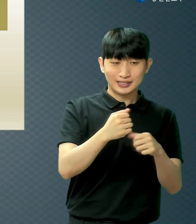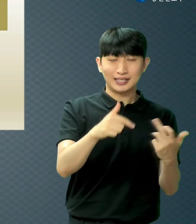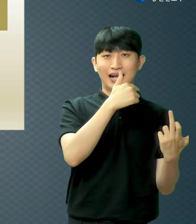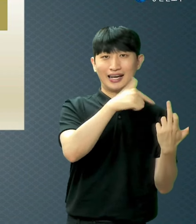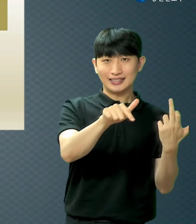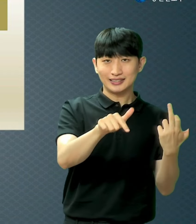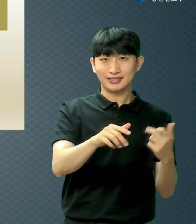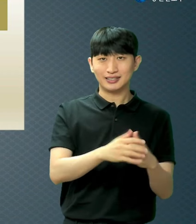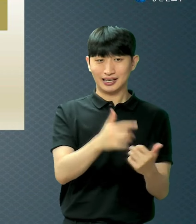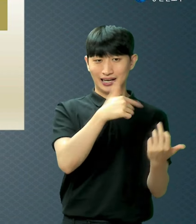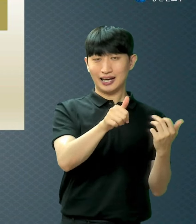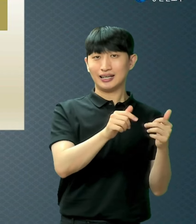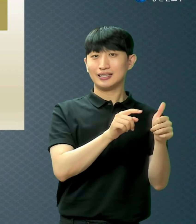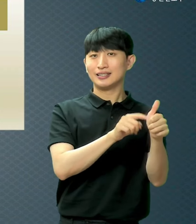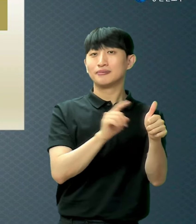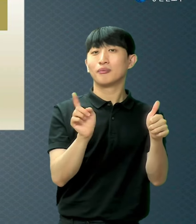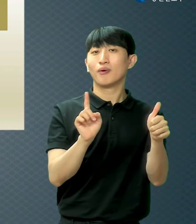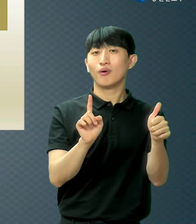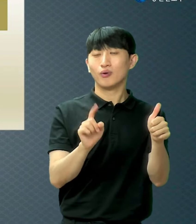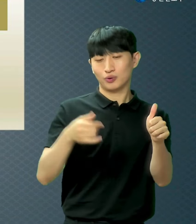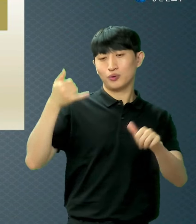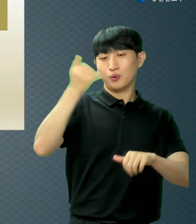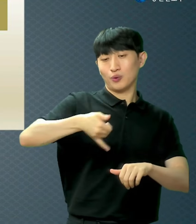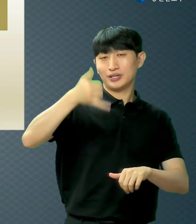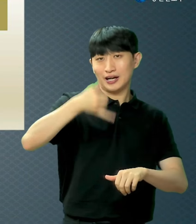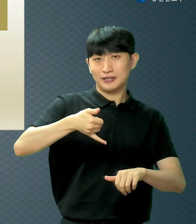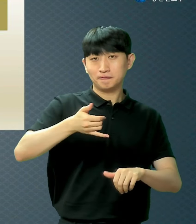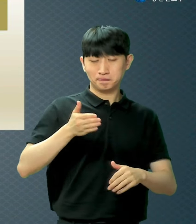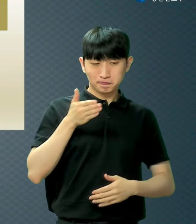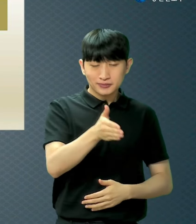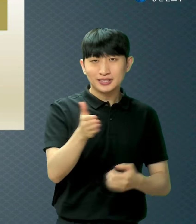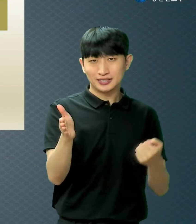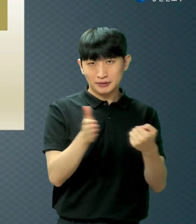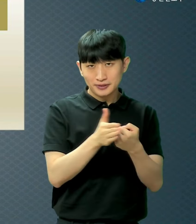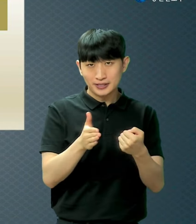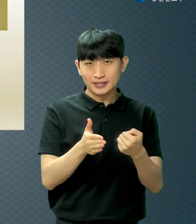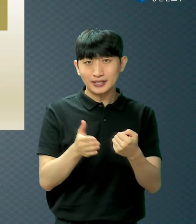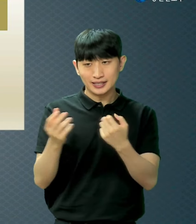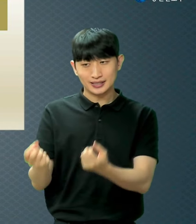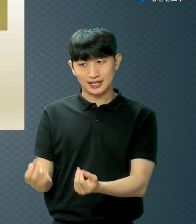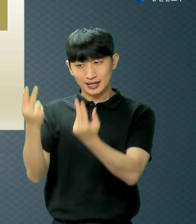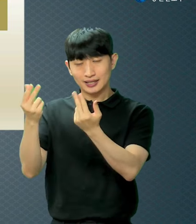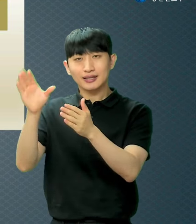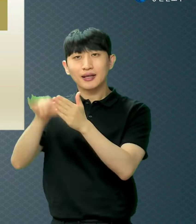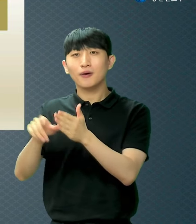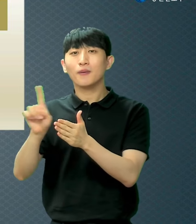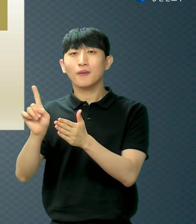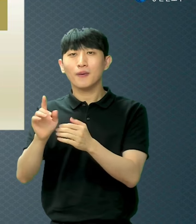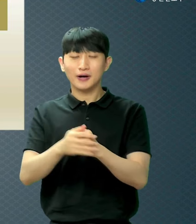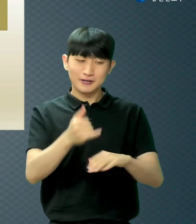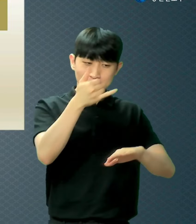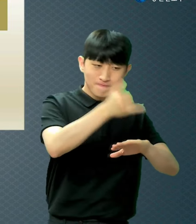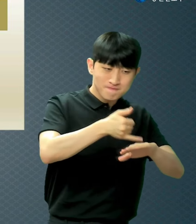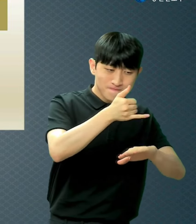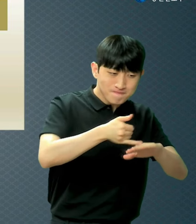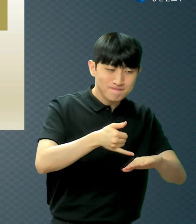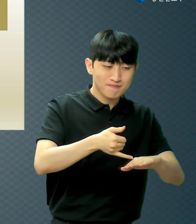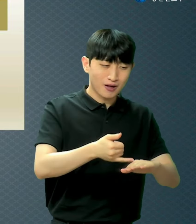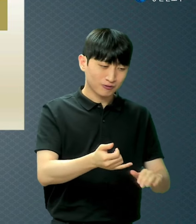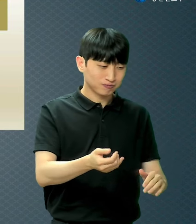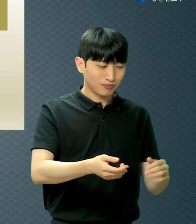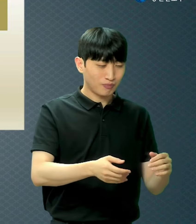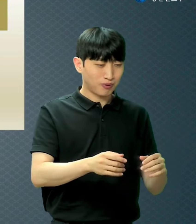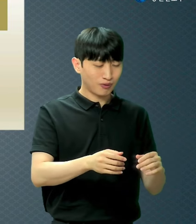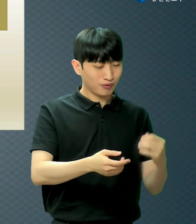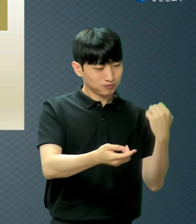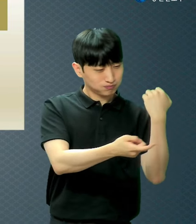농사꾼이니까 땅의 소산으로 재물을 삼아 하나님께 드렸어요 그런데